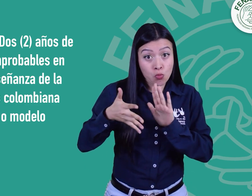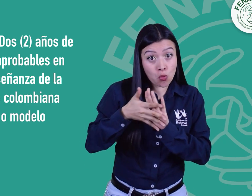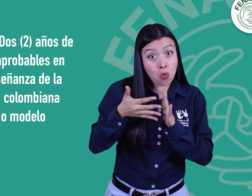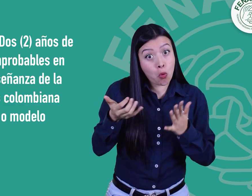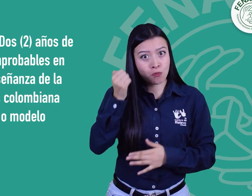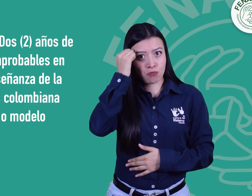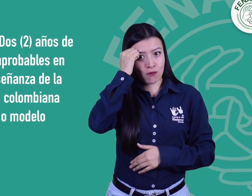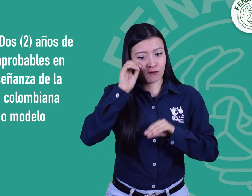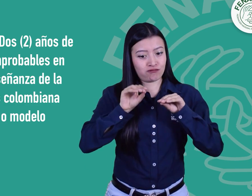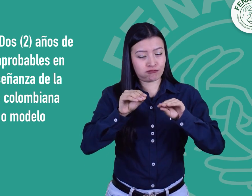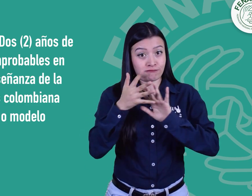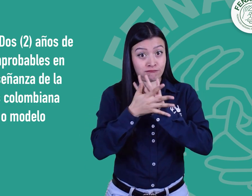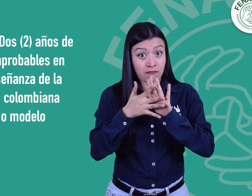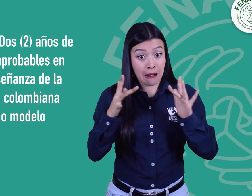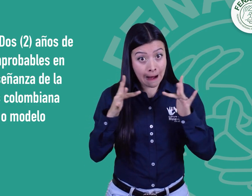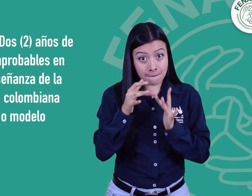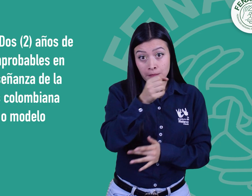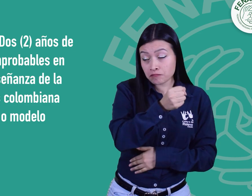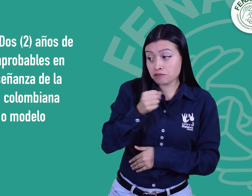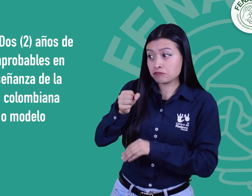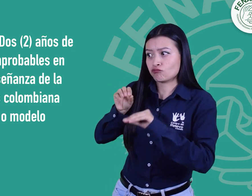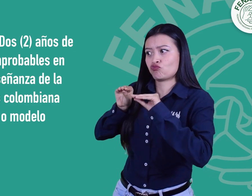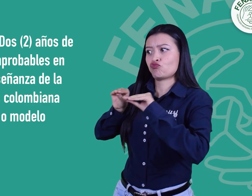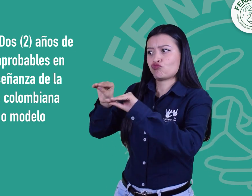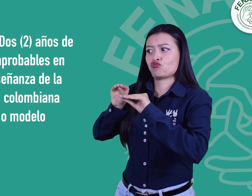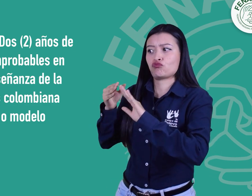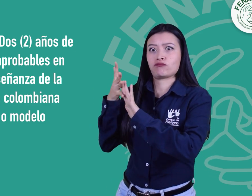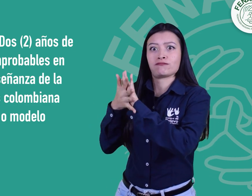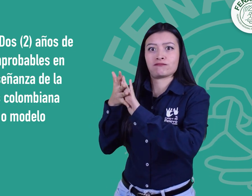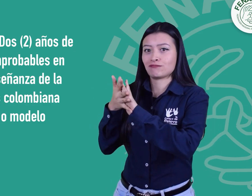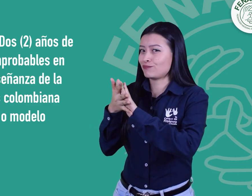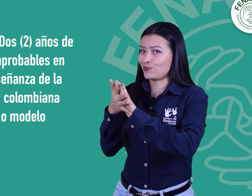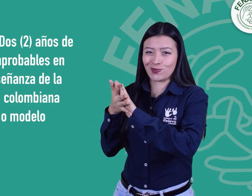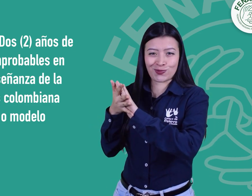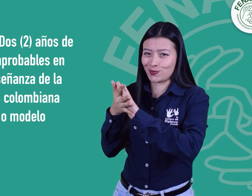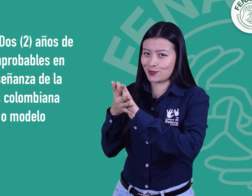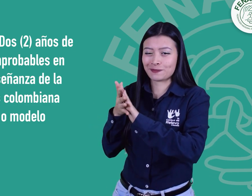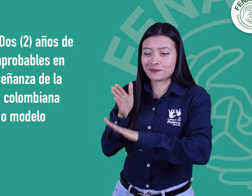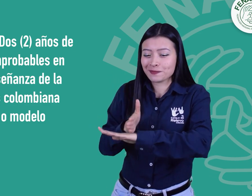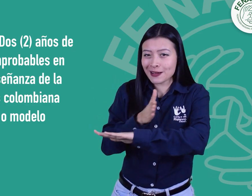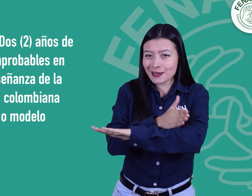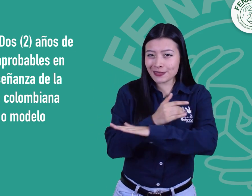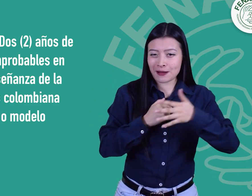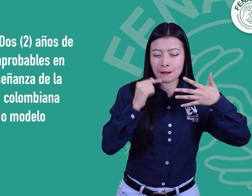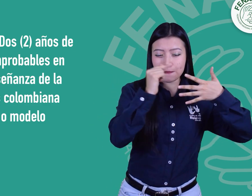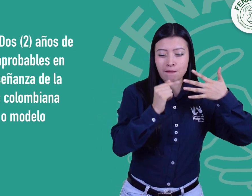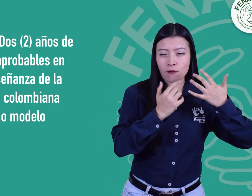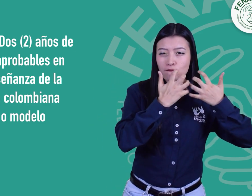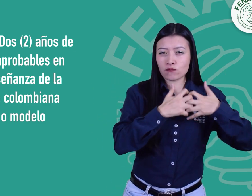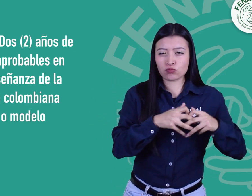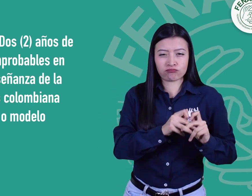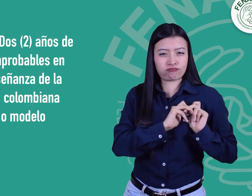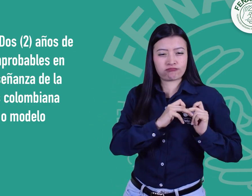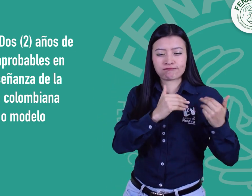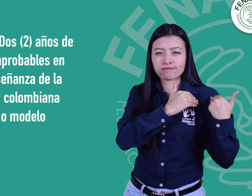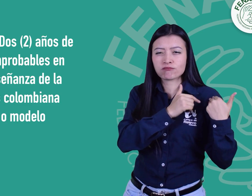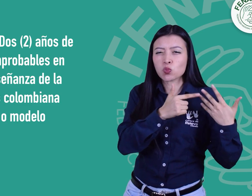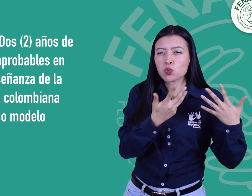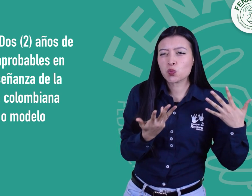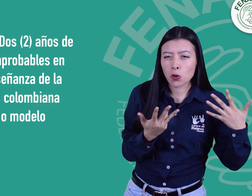Aunque se debe tener en cuenta que dentro de las funciones no está ser instructor de lengua de señas. Como se mencionó en las funciones, es para seguimiento y